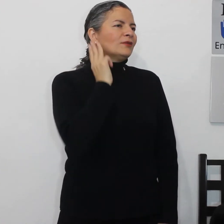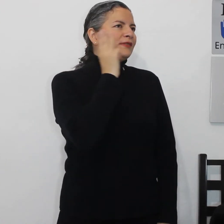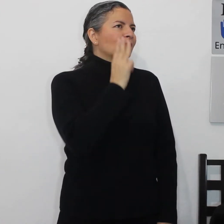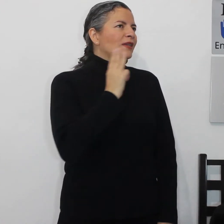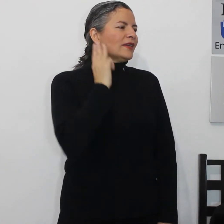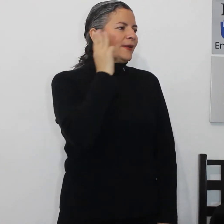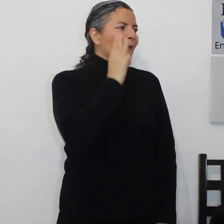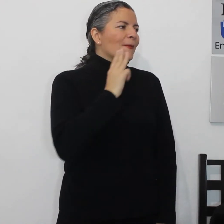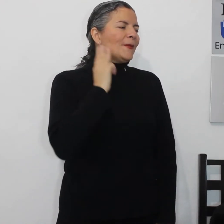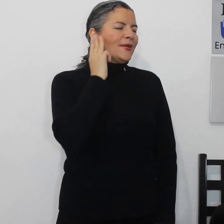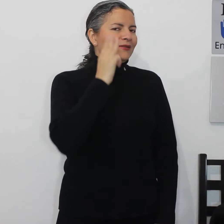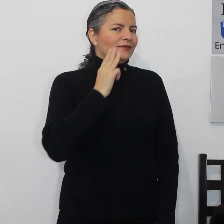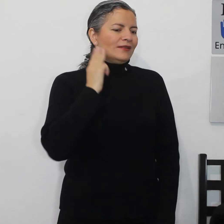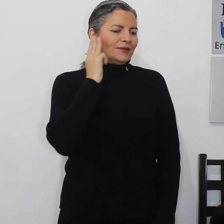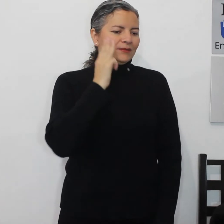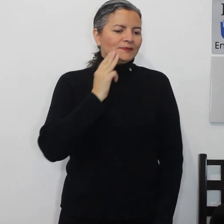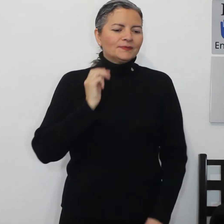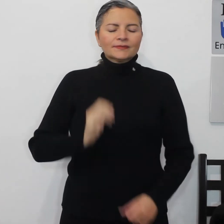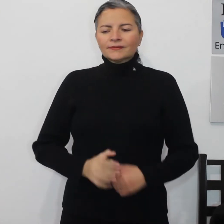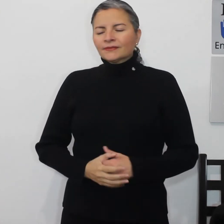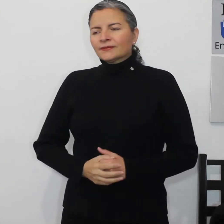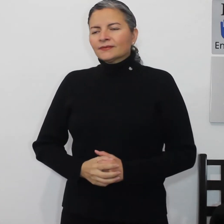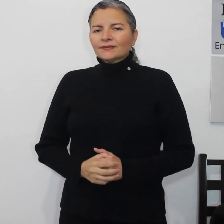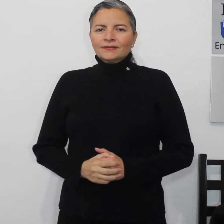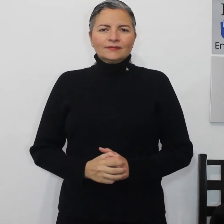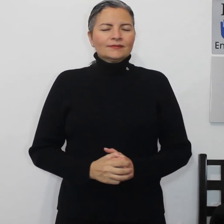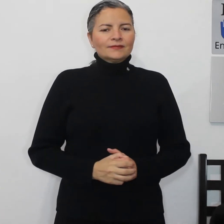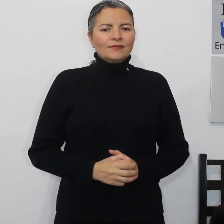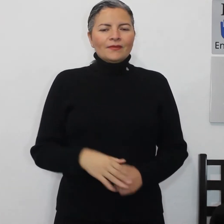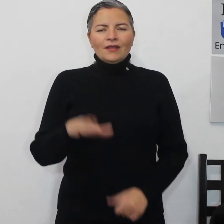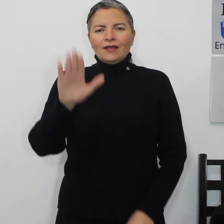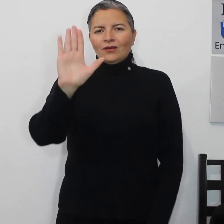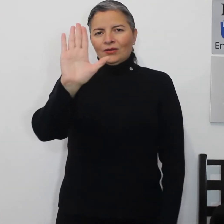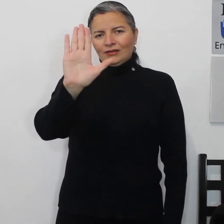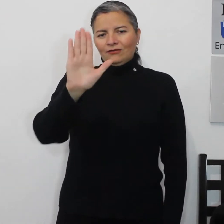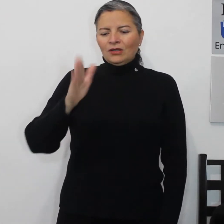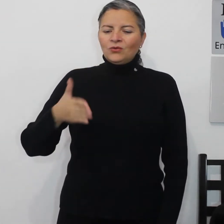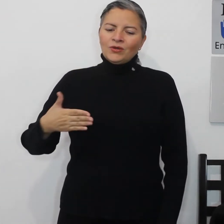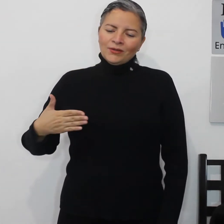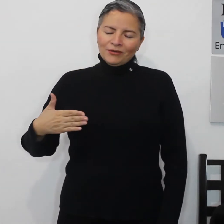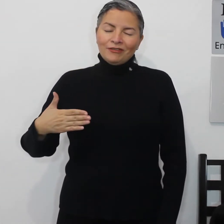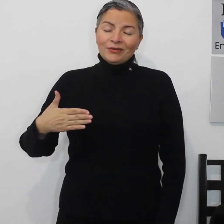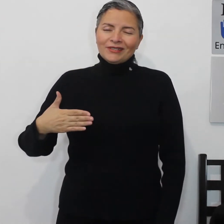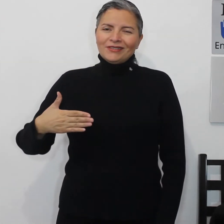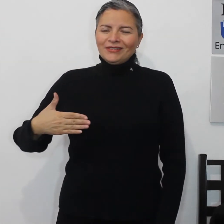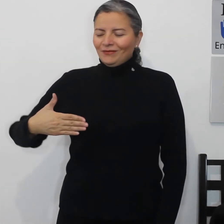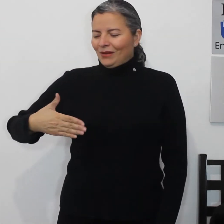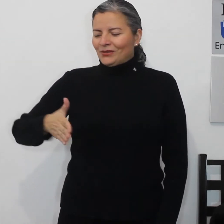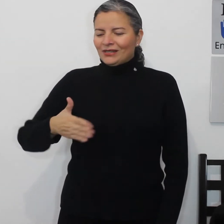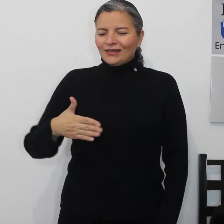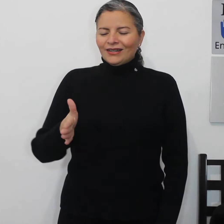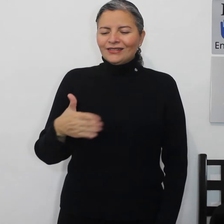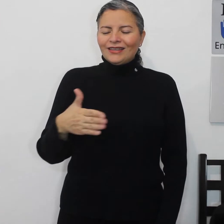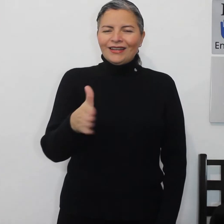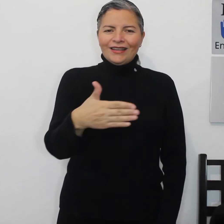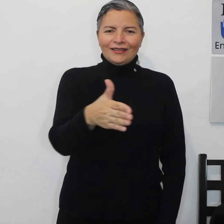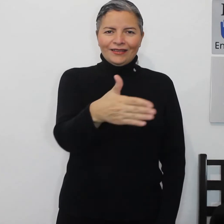nuestra mejilla manzana pescado con esta configuración vamos a hacer hacia adelante